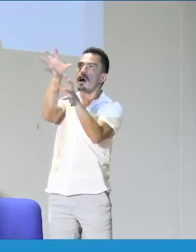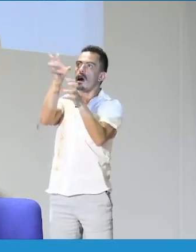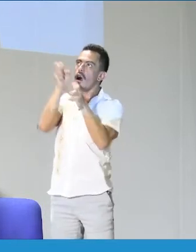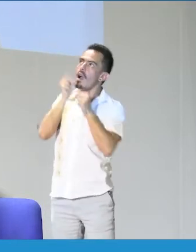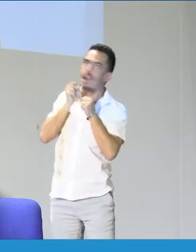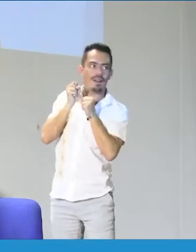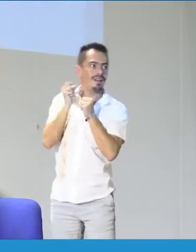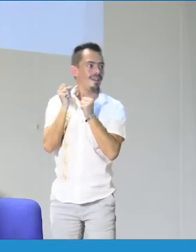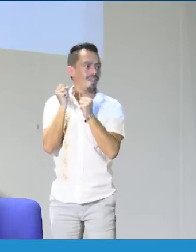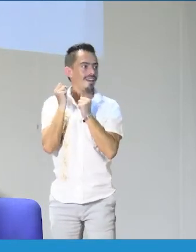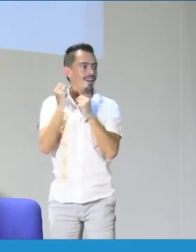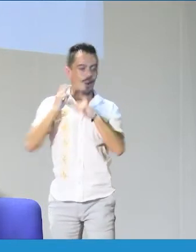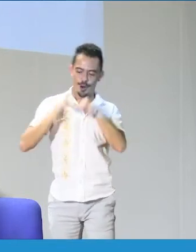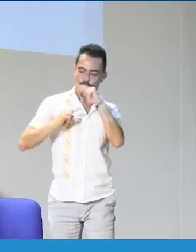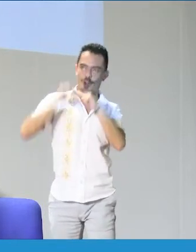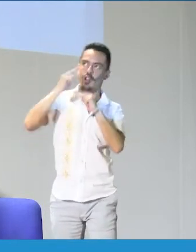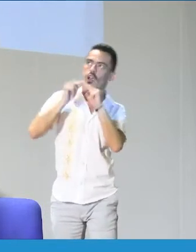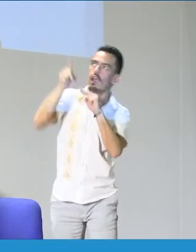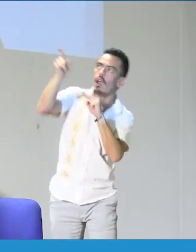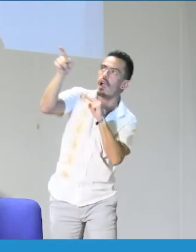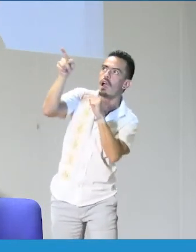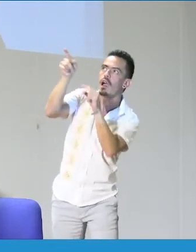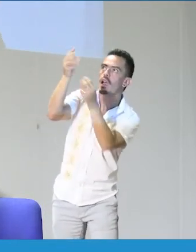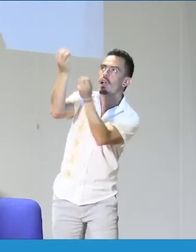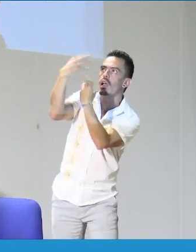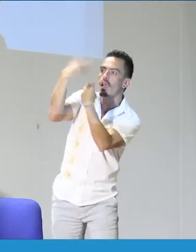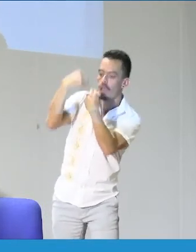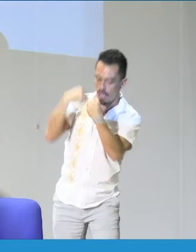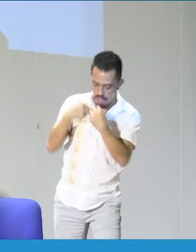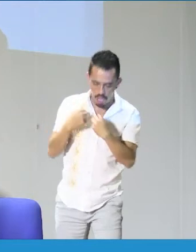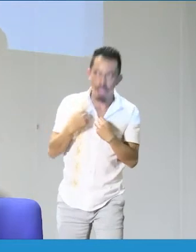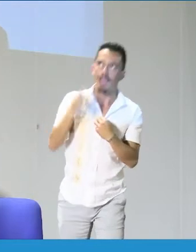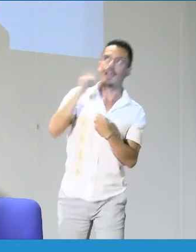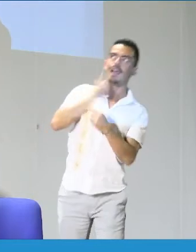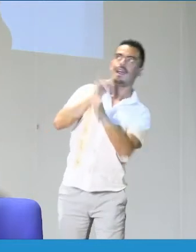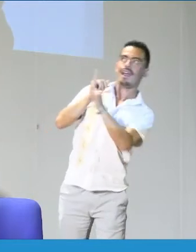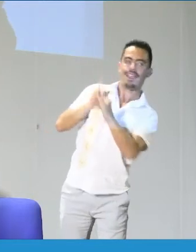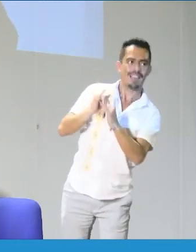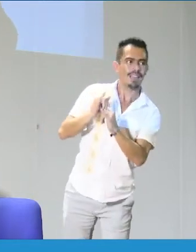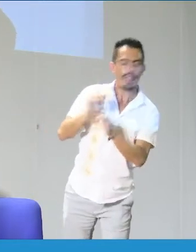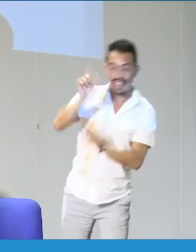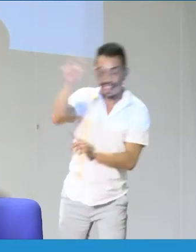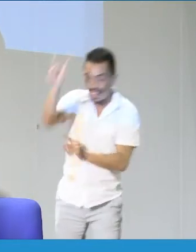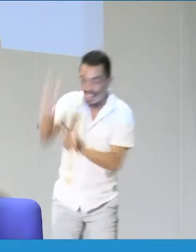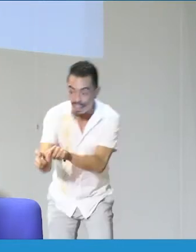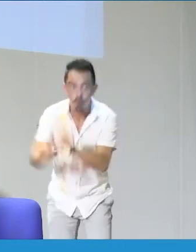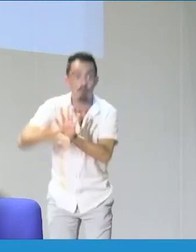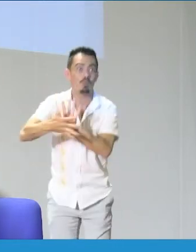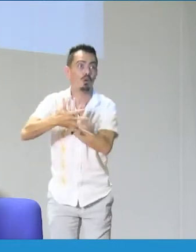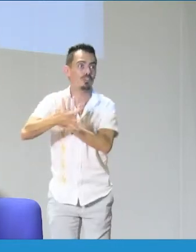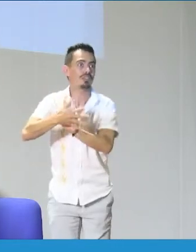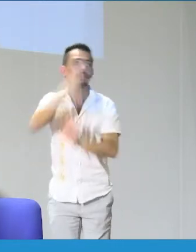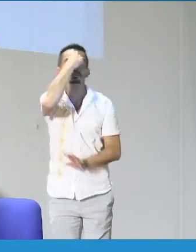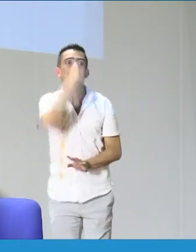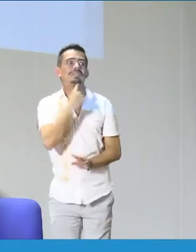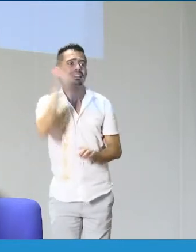perfil que es adecuado para que el niño sordo adquiera y construya a través del modelo y del ejemplo esta identidad